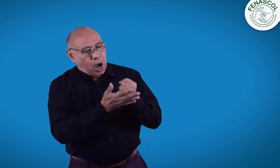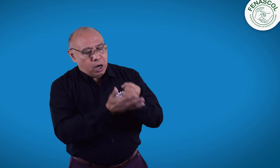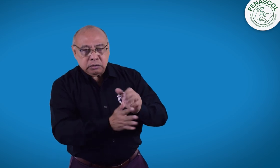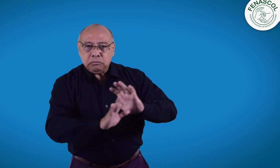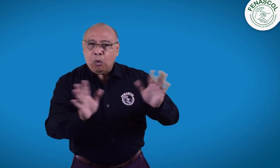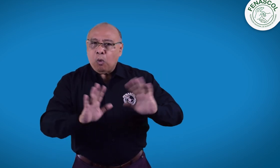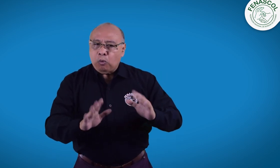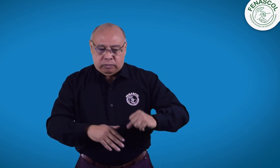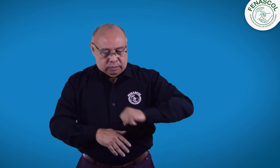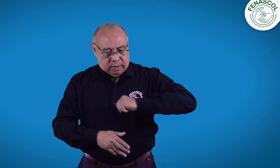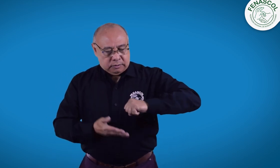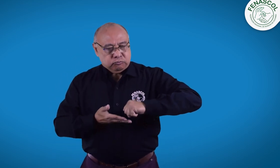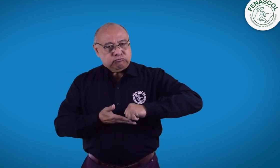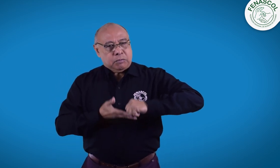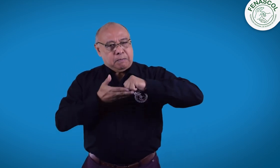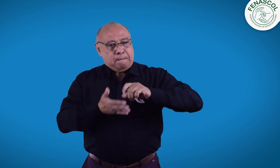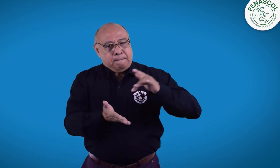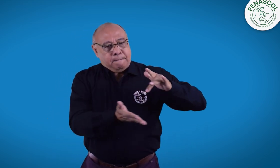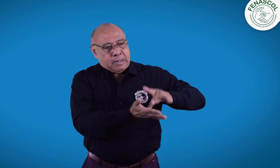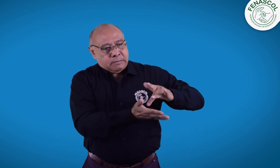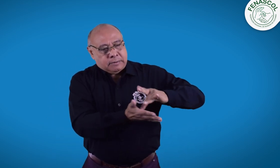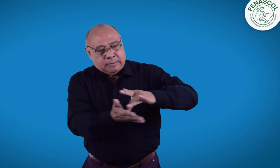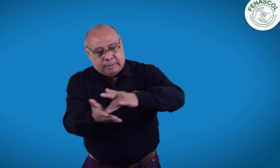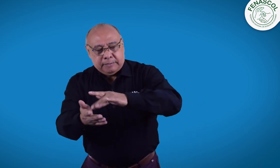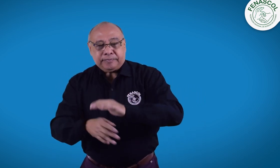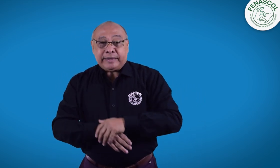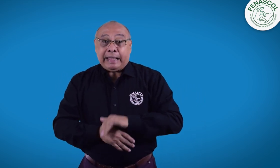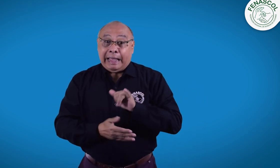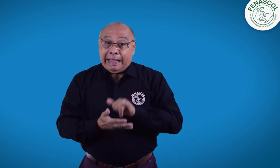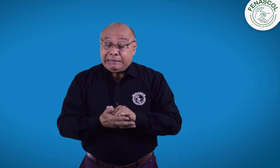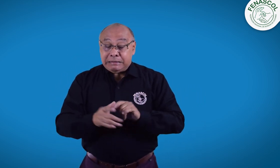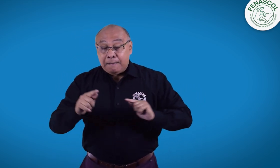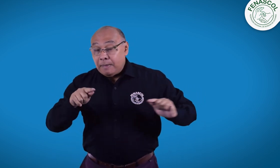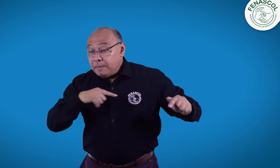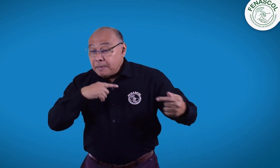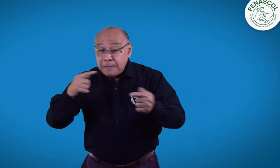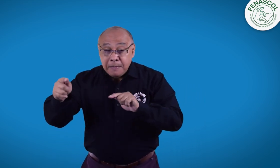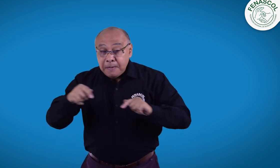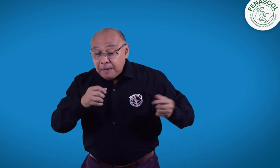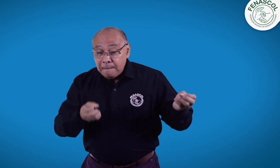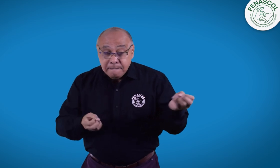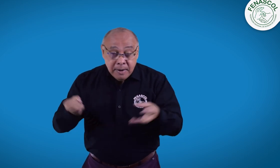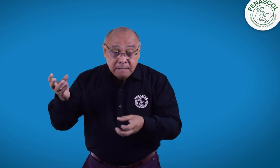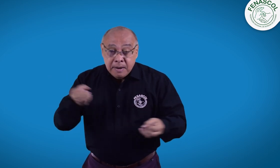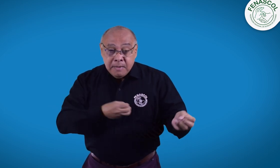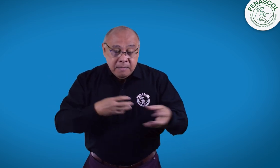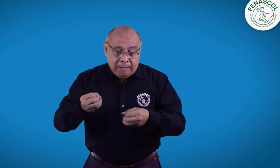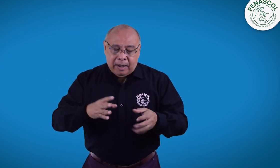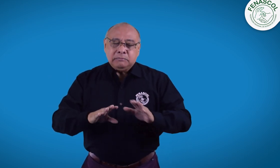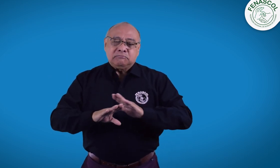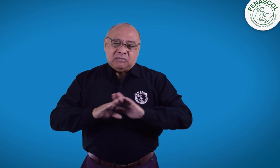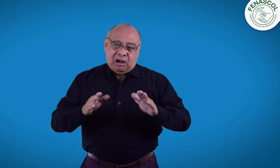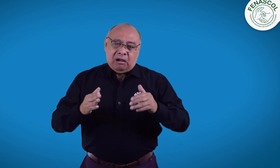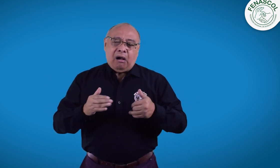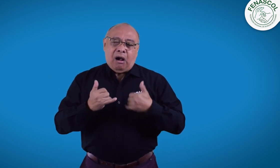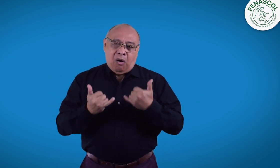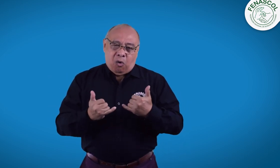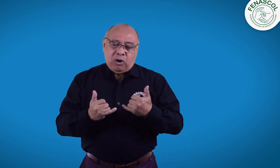sorda como el pobrecito o como alguien a quien hay que ayudar, sino que son espacios de participación y se debe reivindicar este derecho.